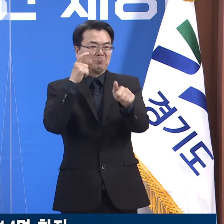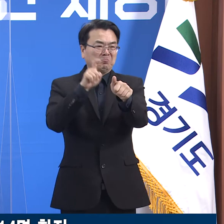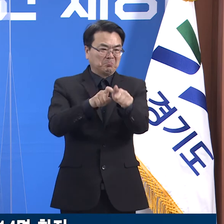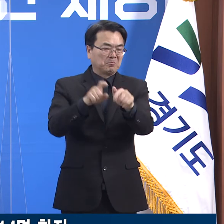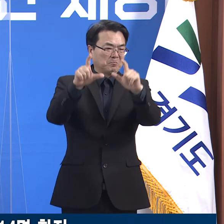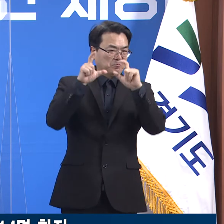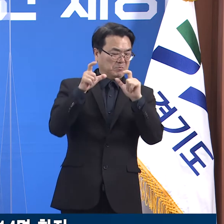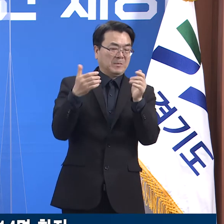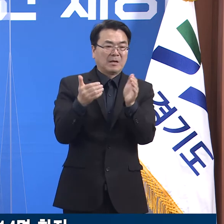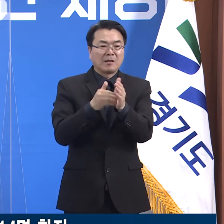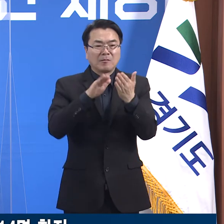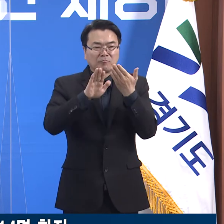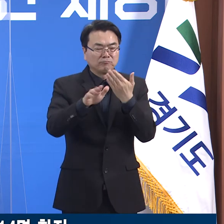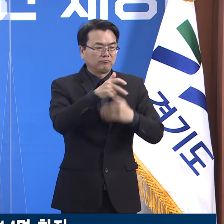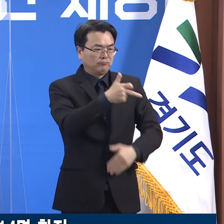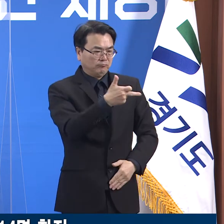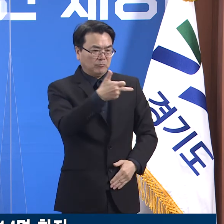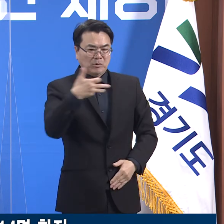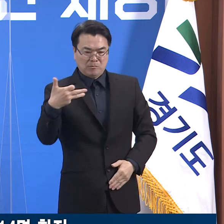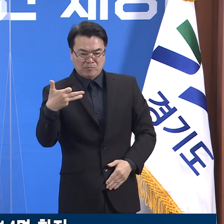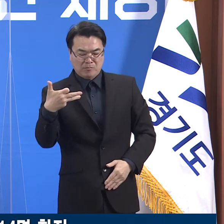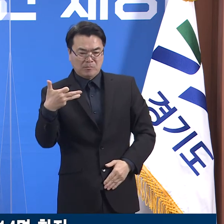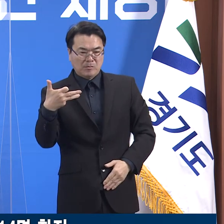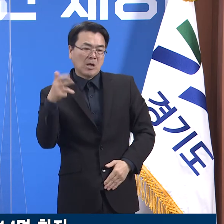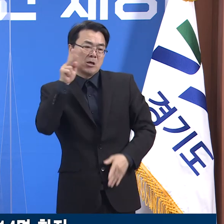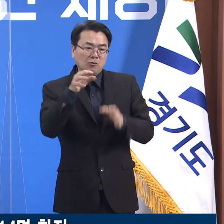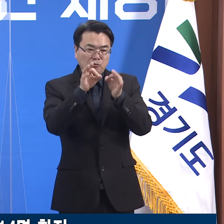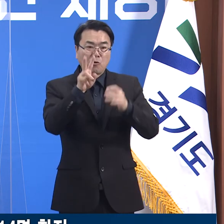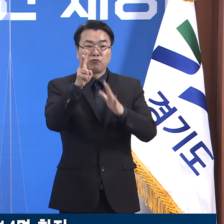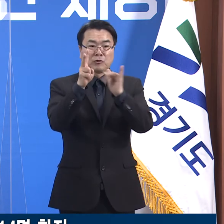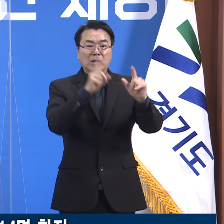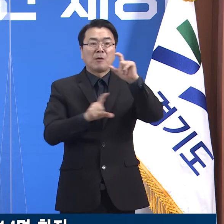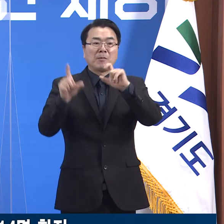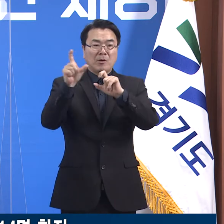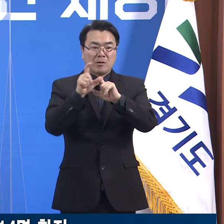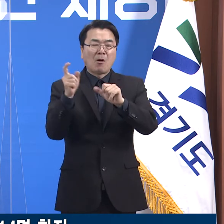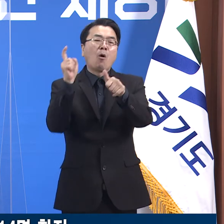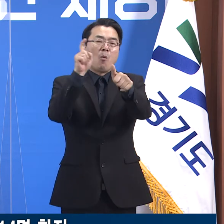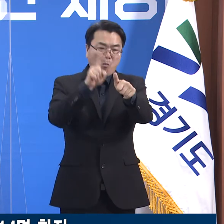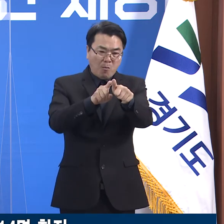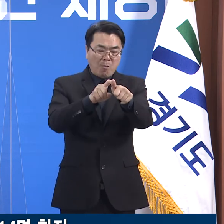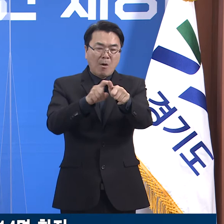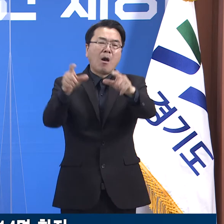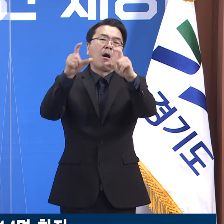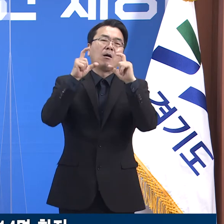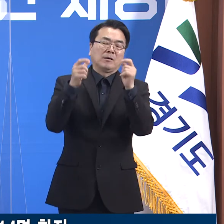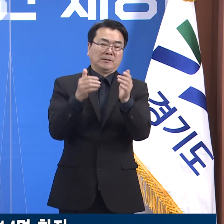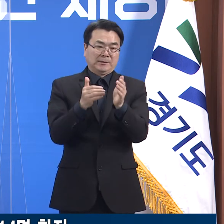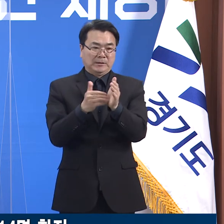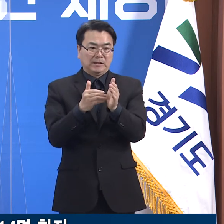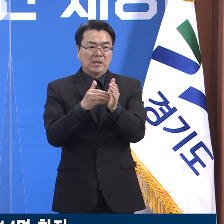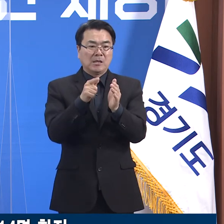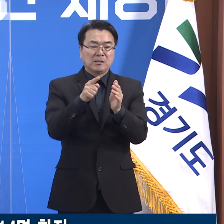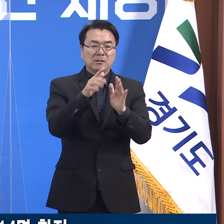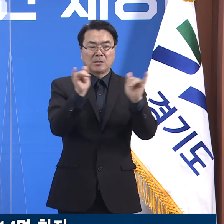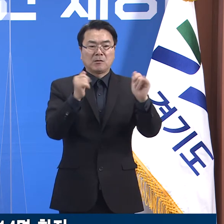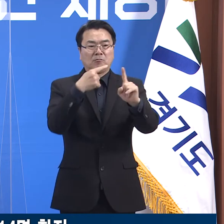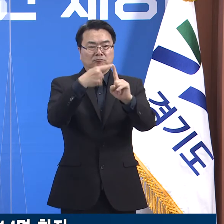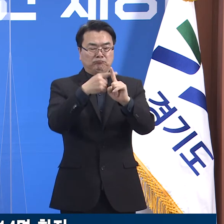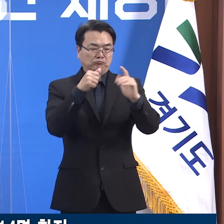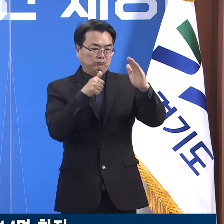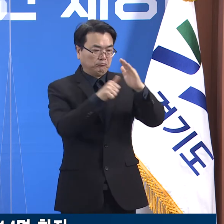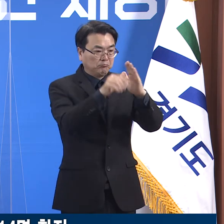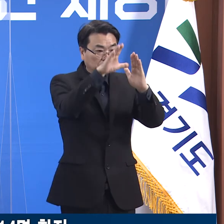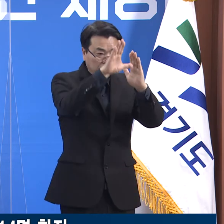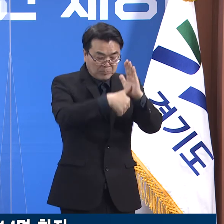17일부터 18일까지 2명이 추가로 확진 판정을 받았습니다. 확진자가 교회를 방문했던 4월